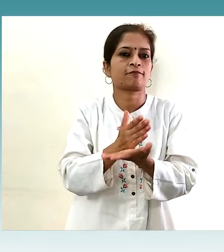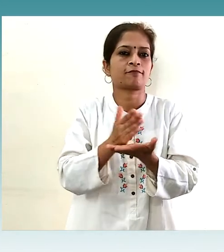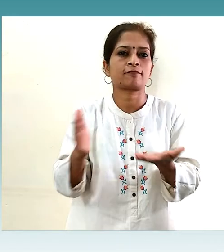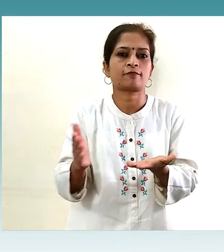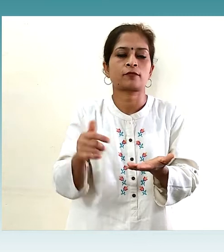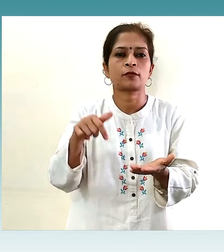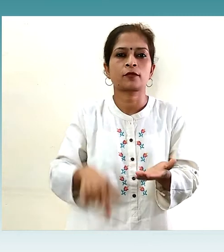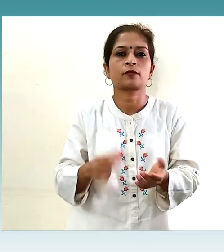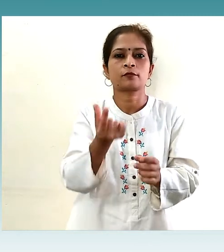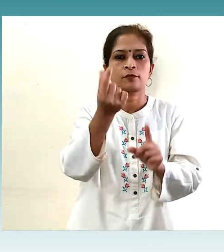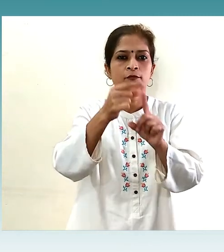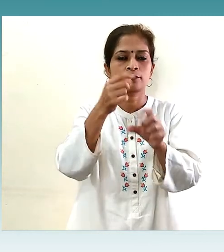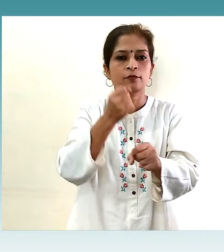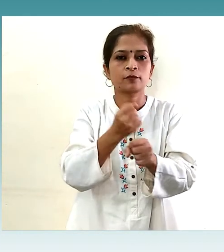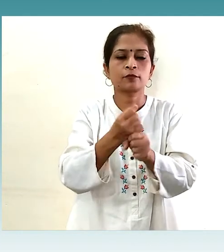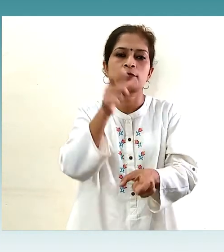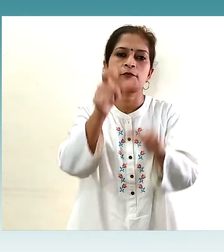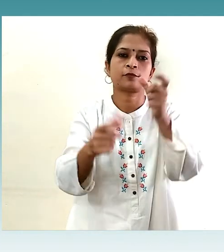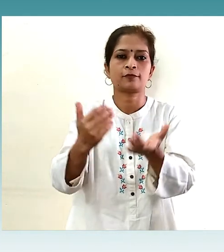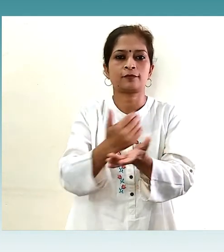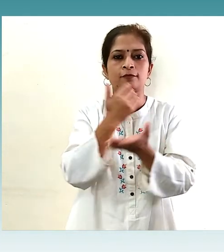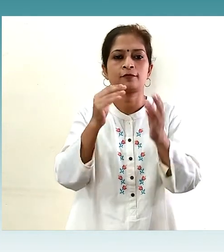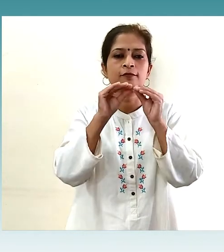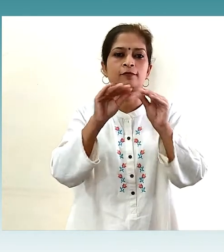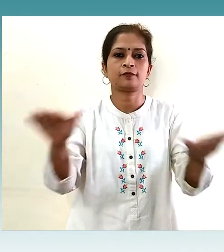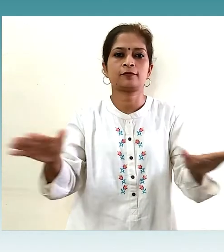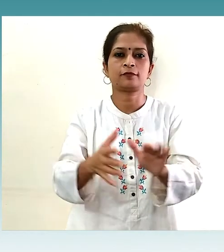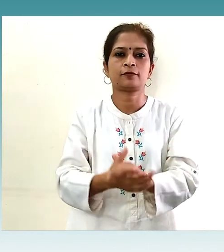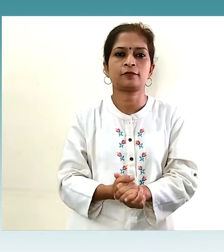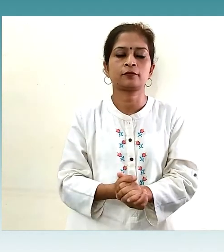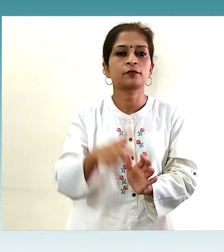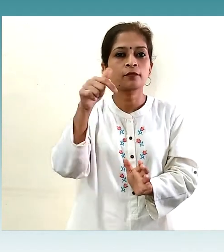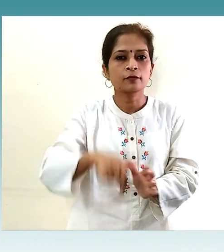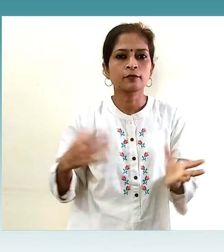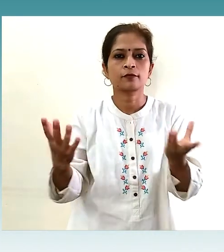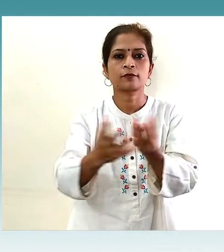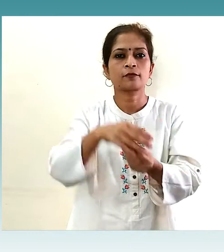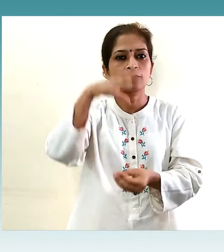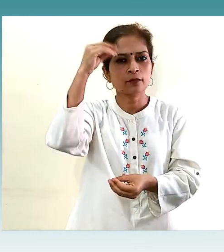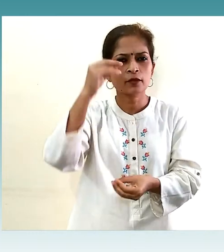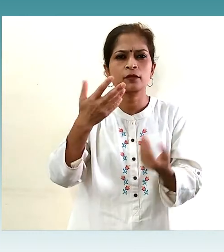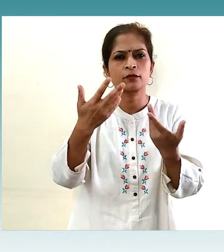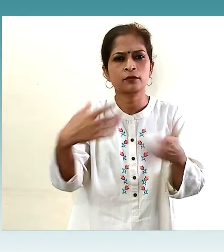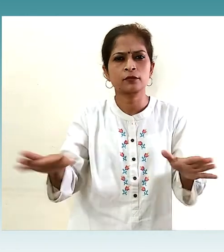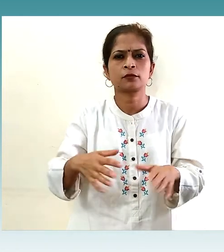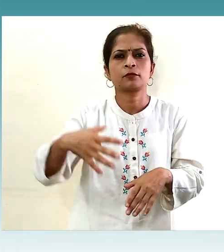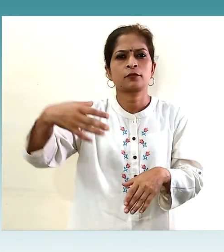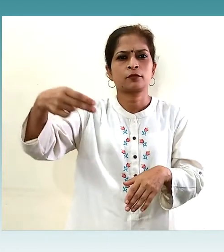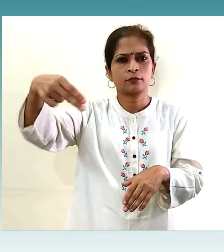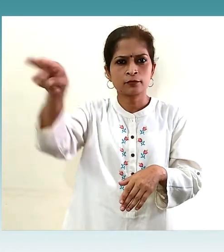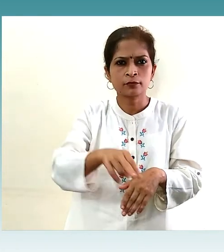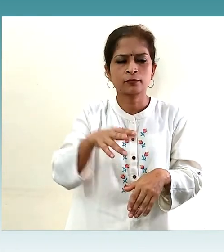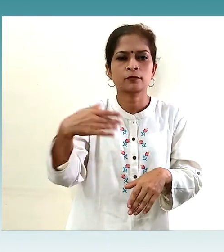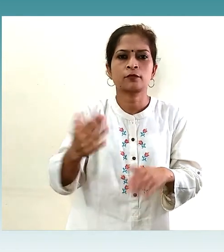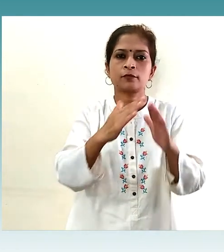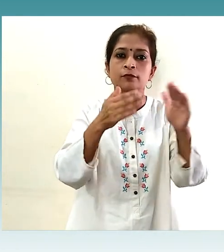उत्तर प्रदेश सरकार द्वारा जनहित में जारी आज हम सीखेंगे कहीं बाहर से आने के बाद घर के अंदर